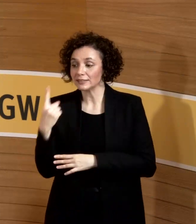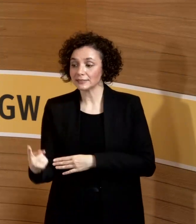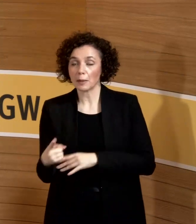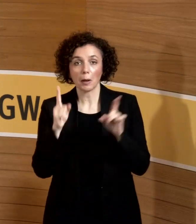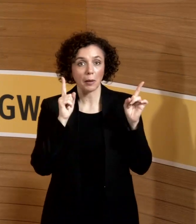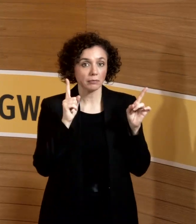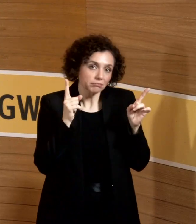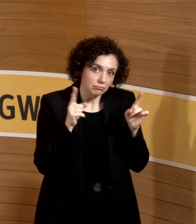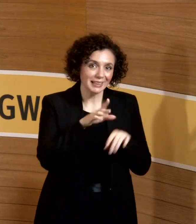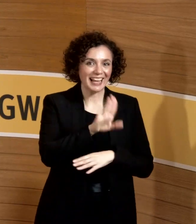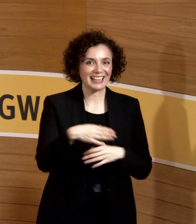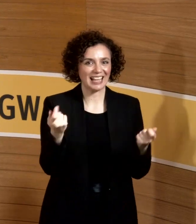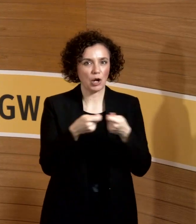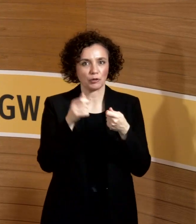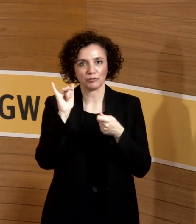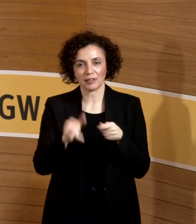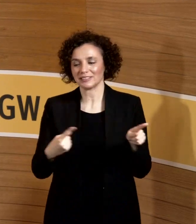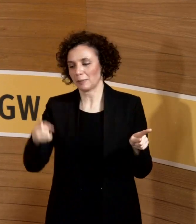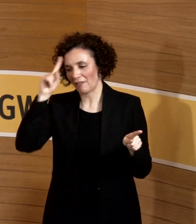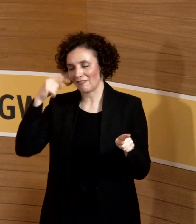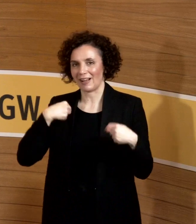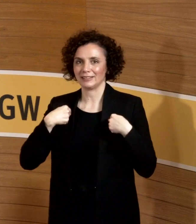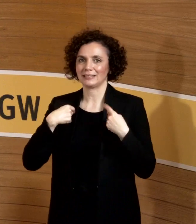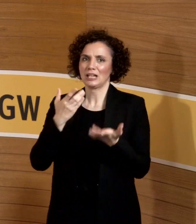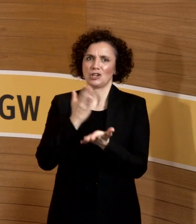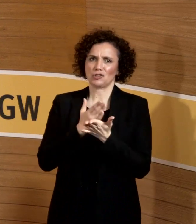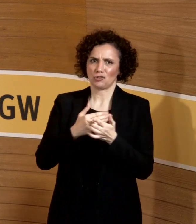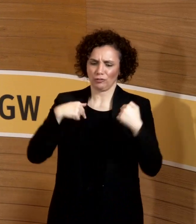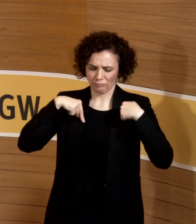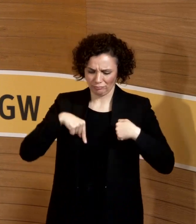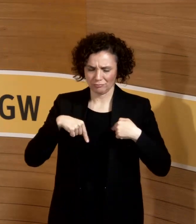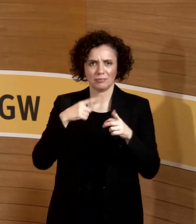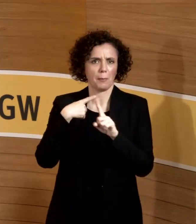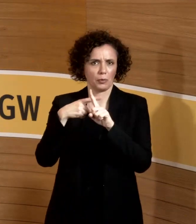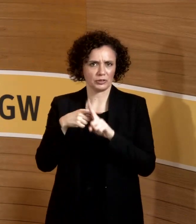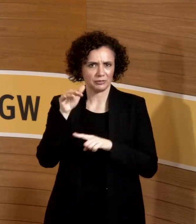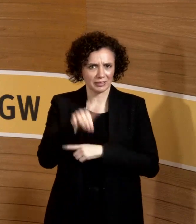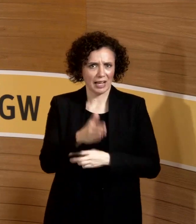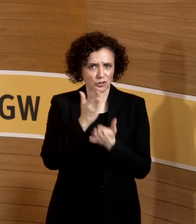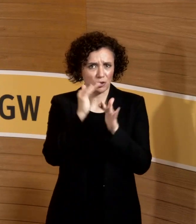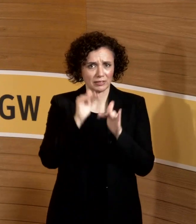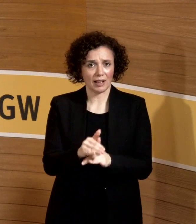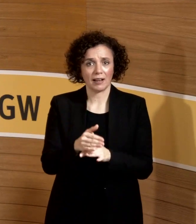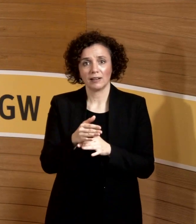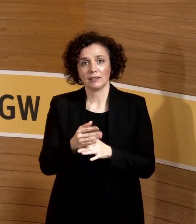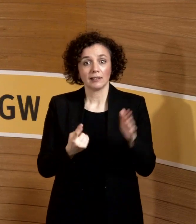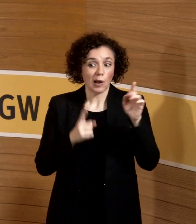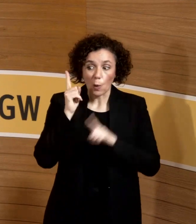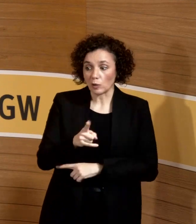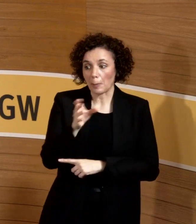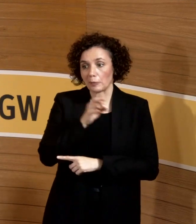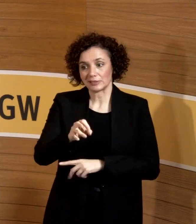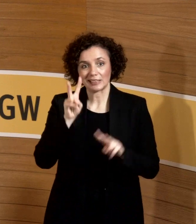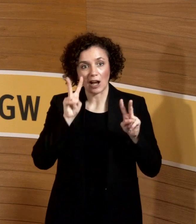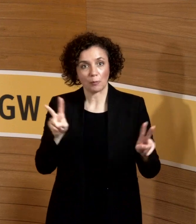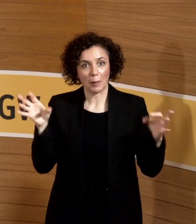da eh schon IgG-positiv, ich muss da nicht ganz so aufpassen. Oder andersrum, wer negativ ist, weiß,